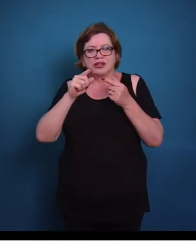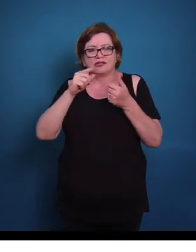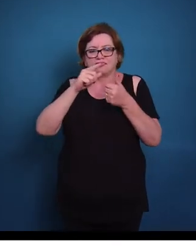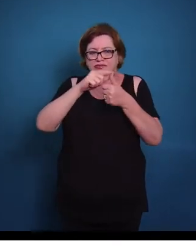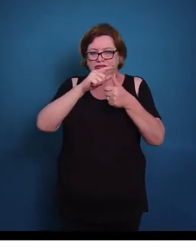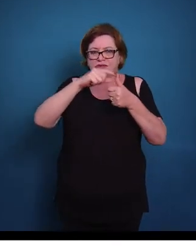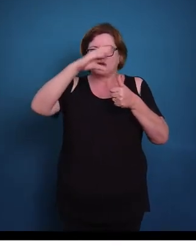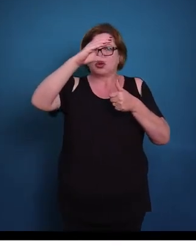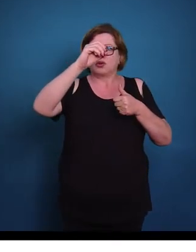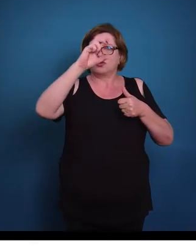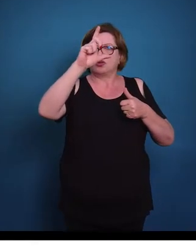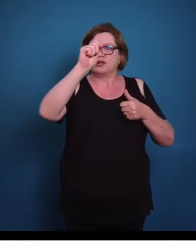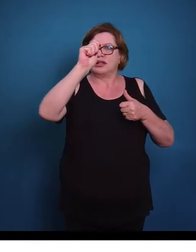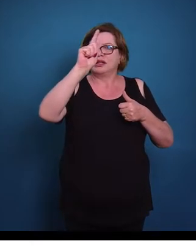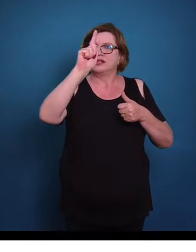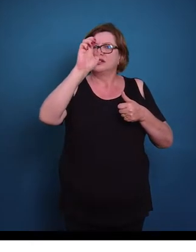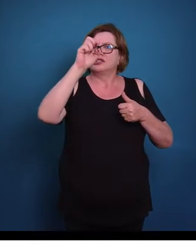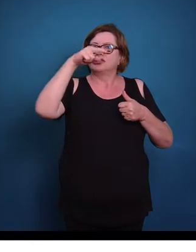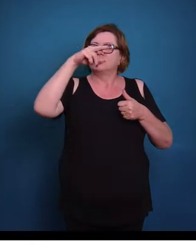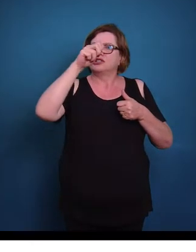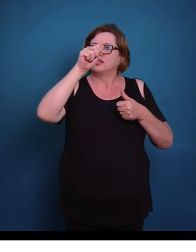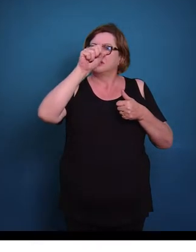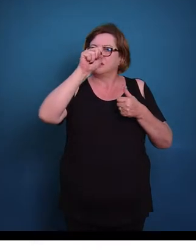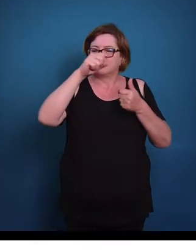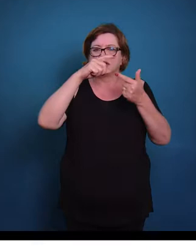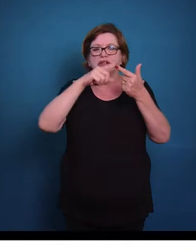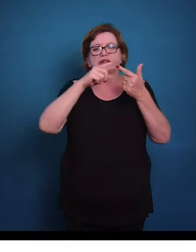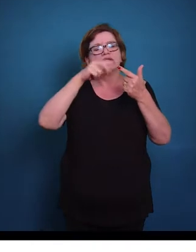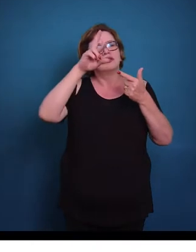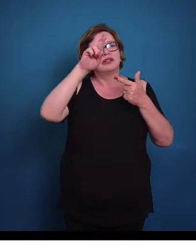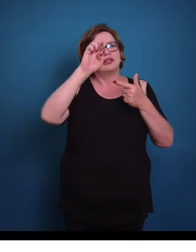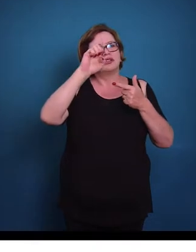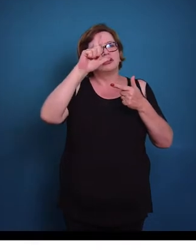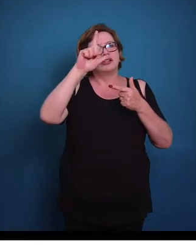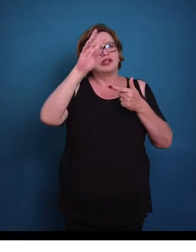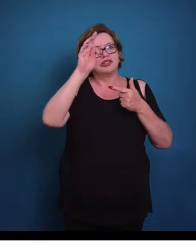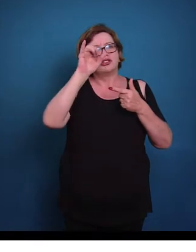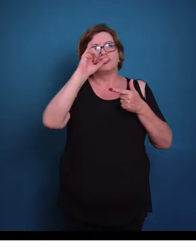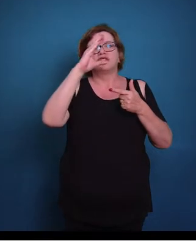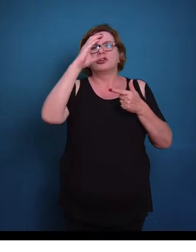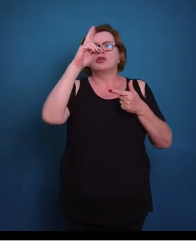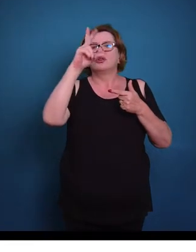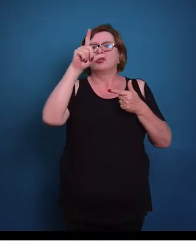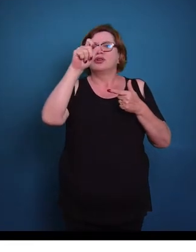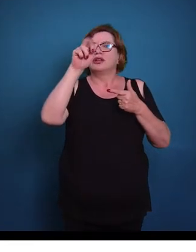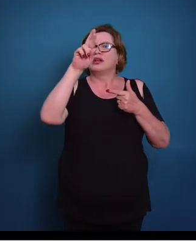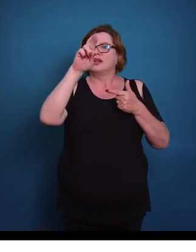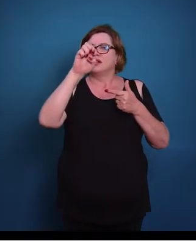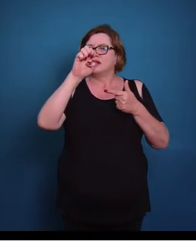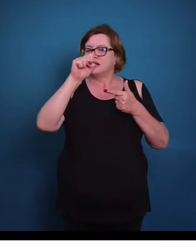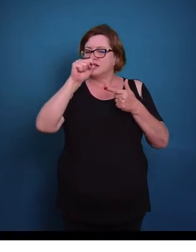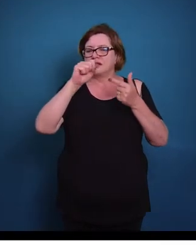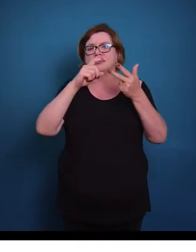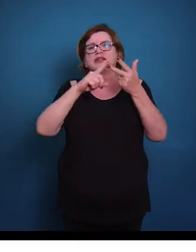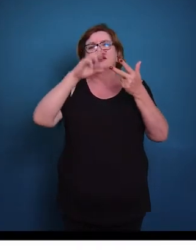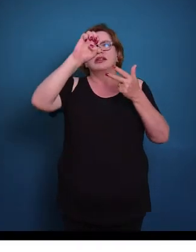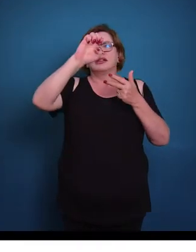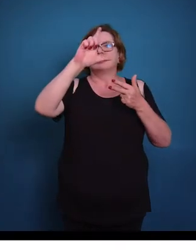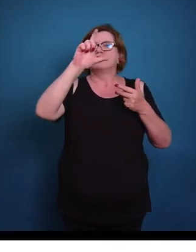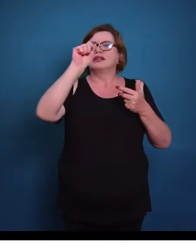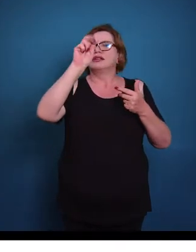reticulares e elásticas. As fibras colágenas, elas são formadas por polímeros de tropocolágeno. Então o que acontece?